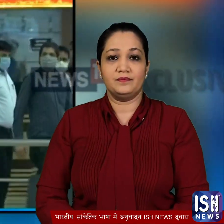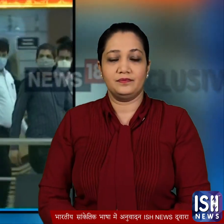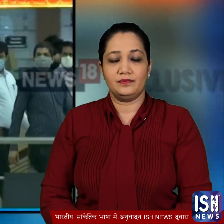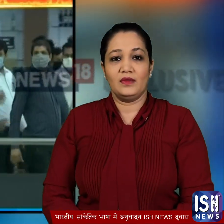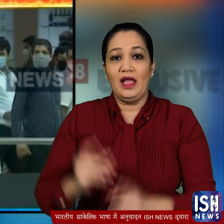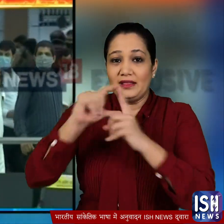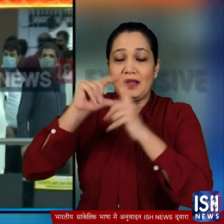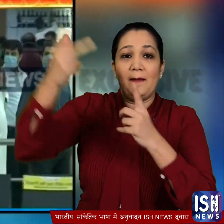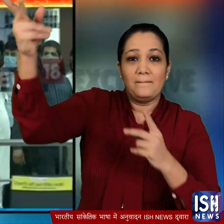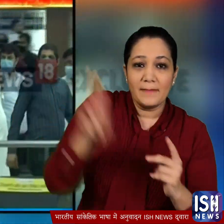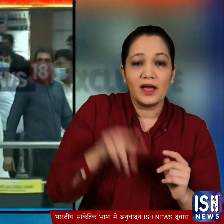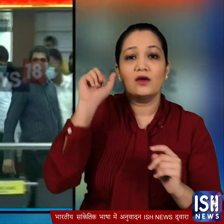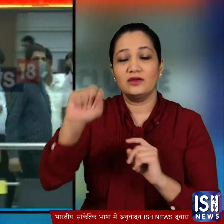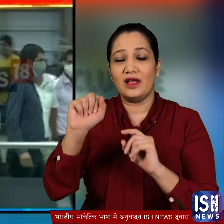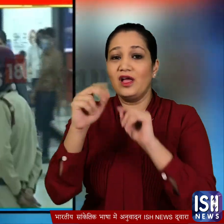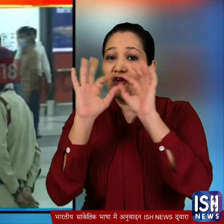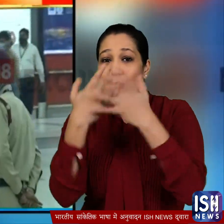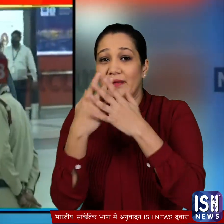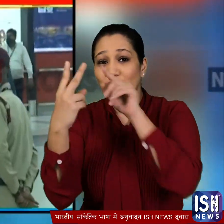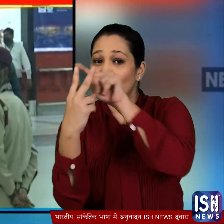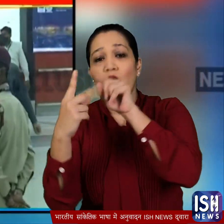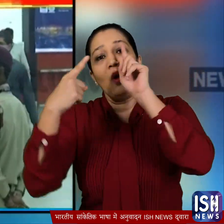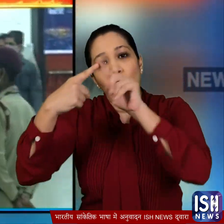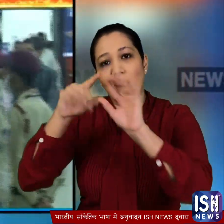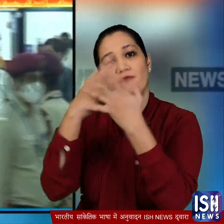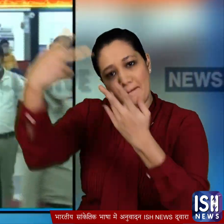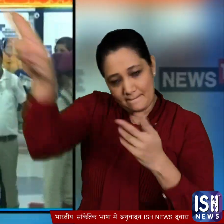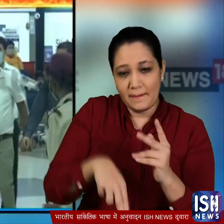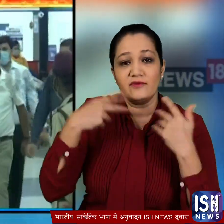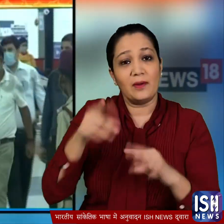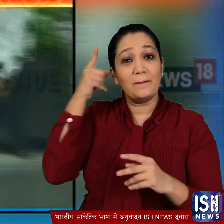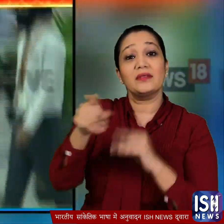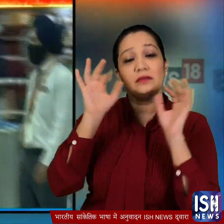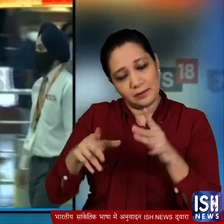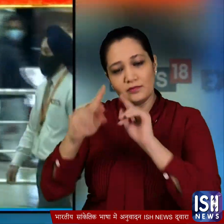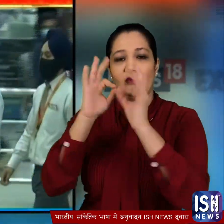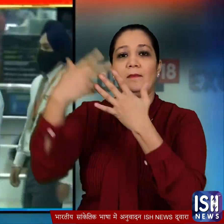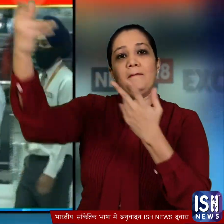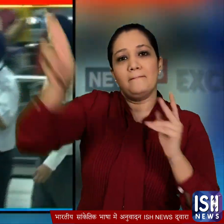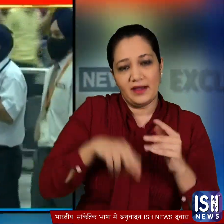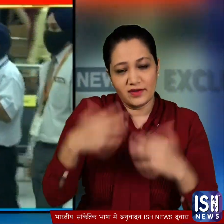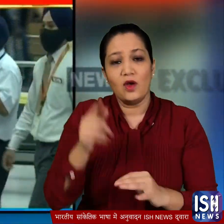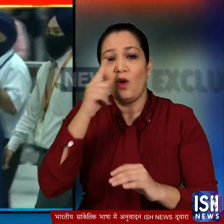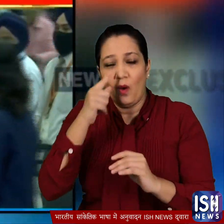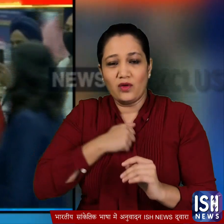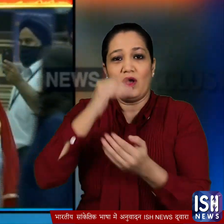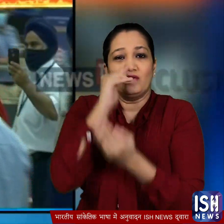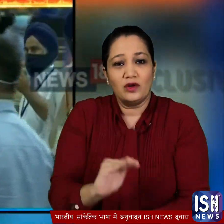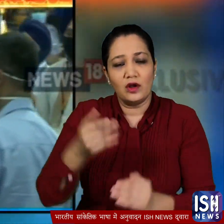दिल्ली लोटे तो उनके साथ उन दो सिख परिवारों में एक परिवार भी लोटा जिसने आरोप लगाया था कि उनके परिवार की लड़की का जबरन धर्म बदला गया